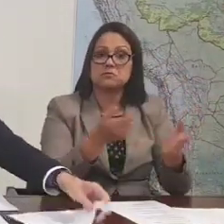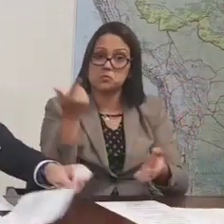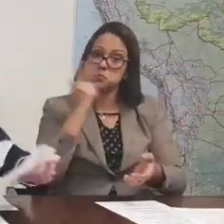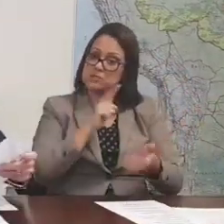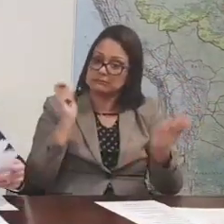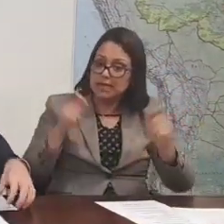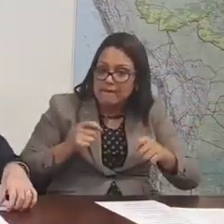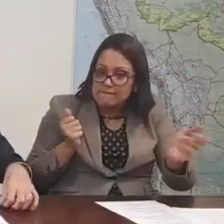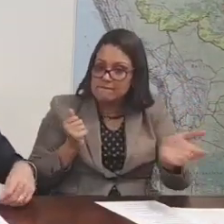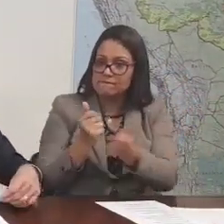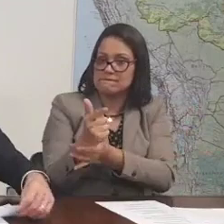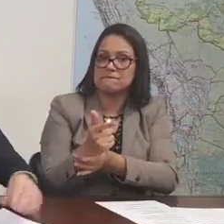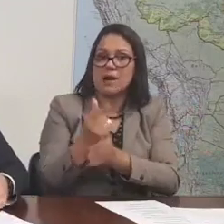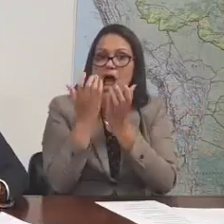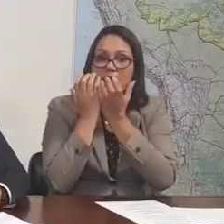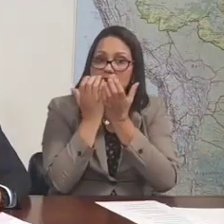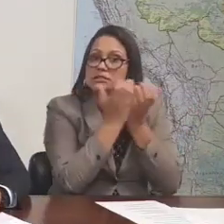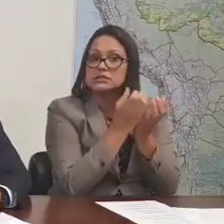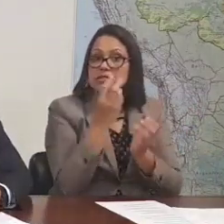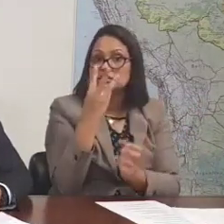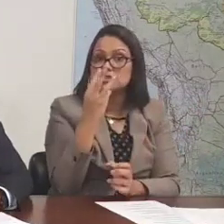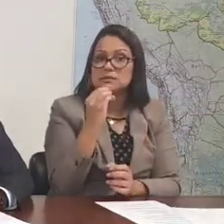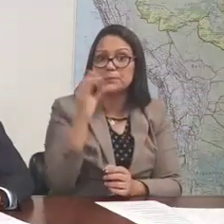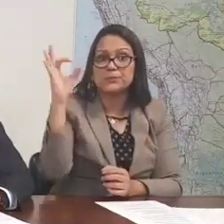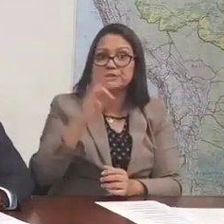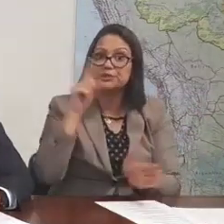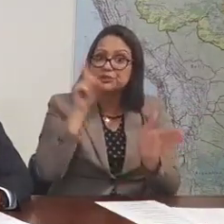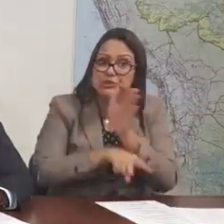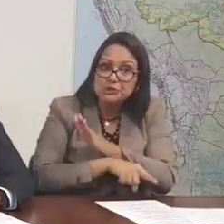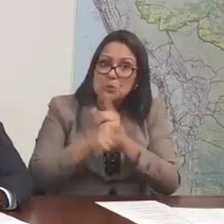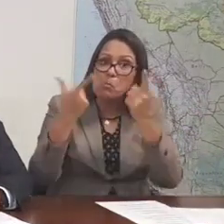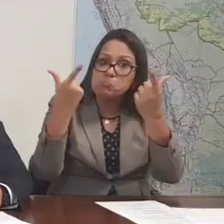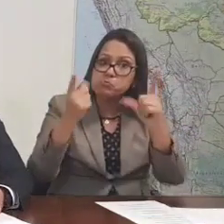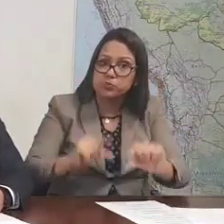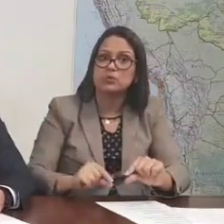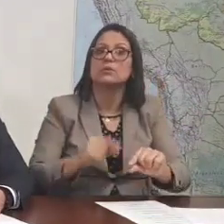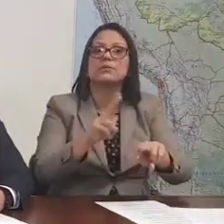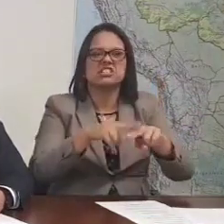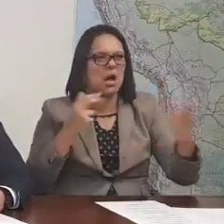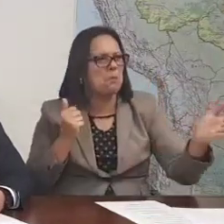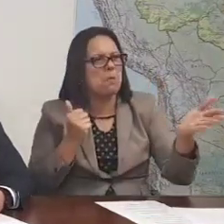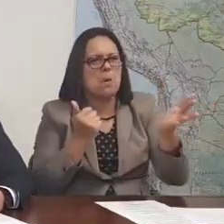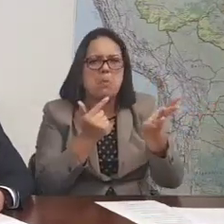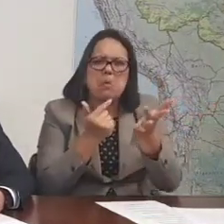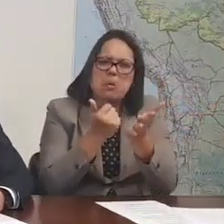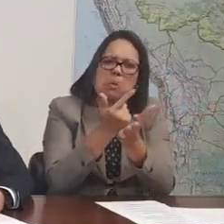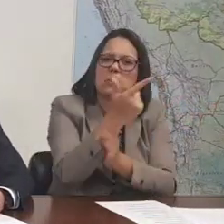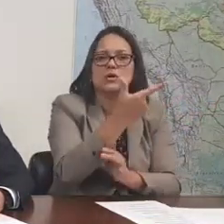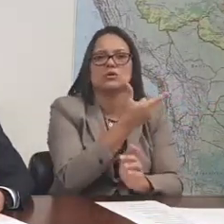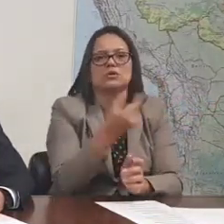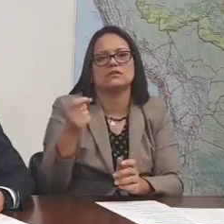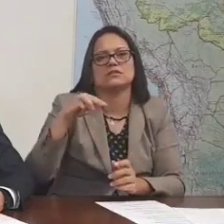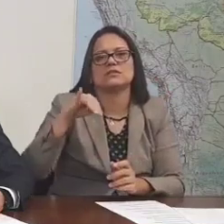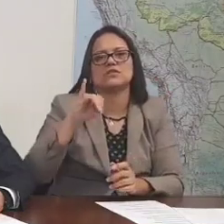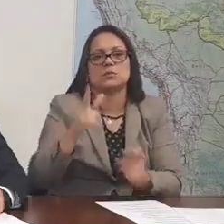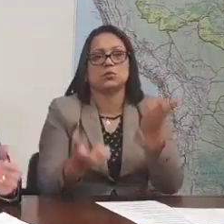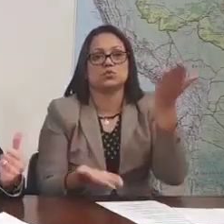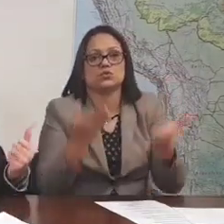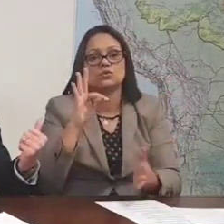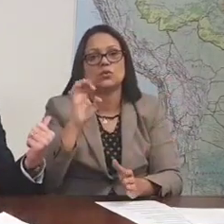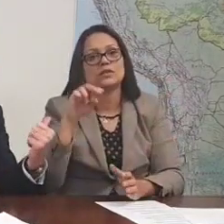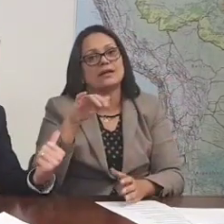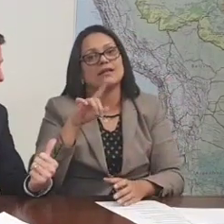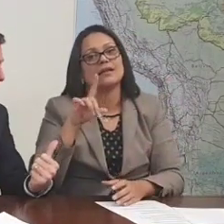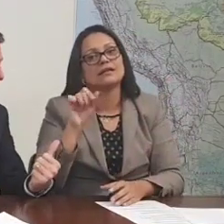30% mais barato lá na Conab, porque nós compramos 200 mil toneladas de milho e estão disponíveis aí.